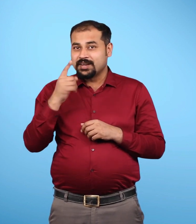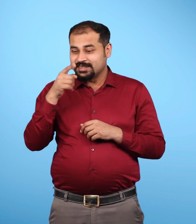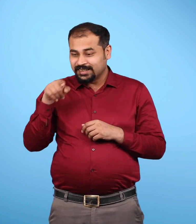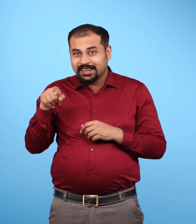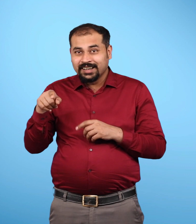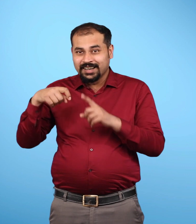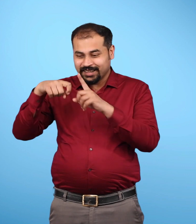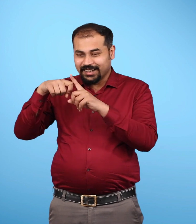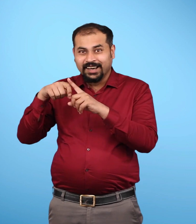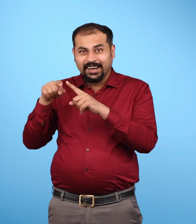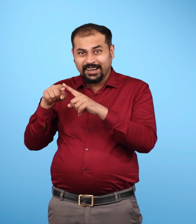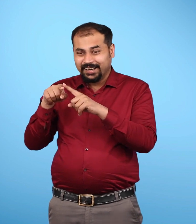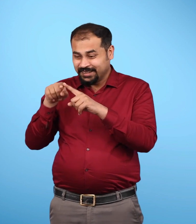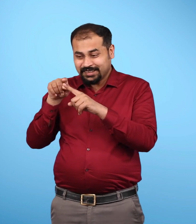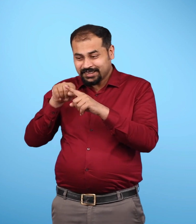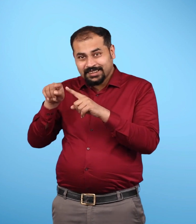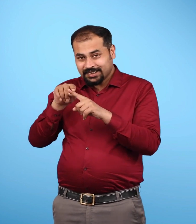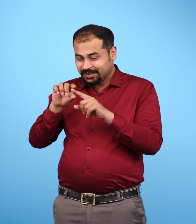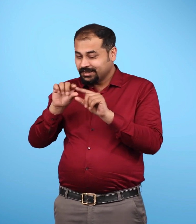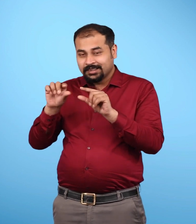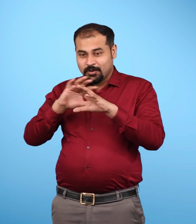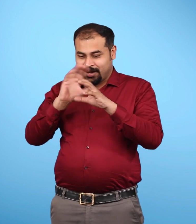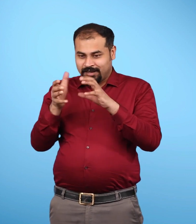कि किस प्रकार क्षोभ मंडल में वायुयान